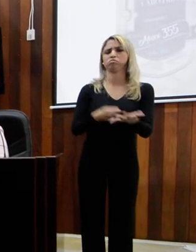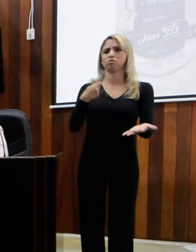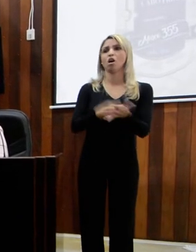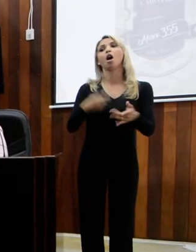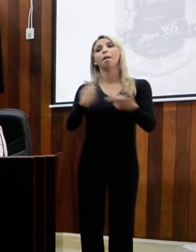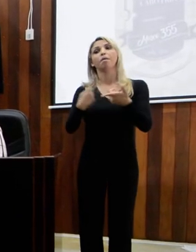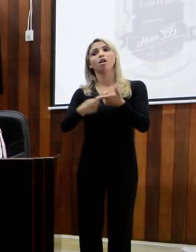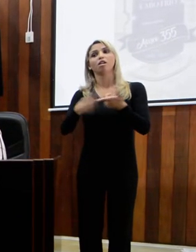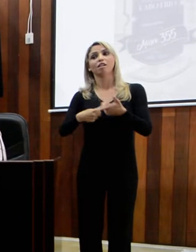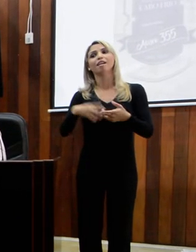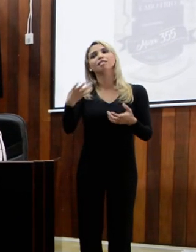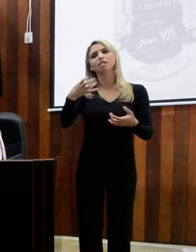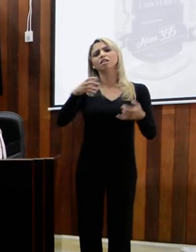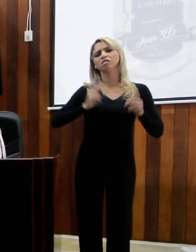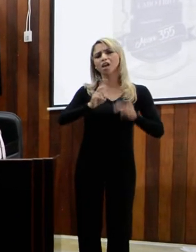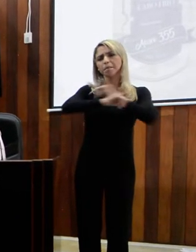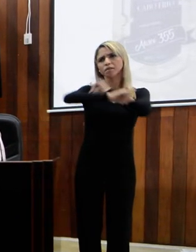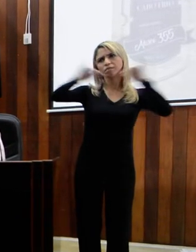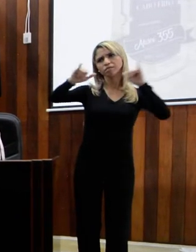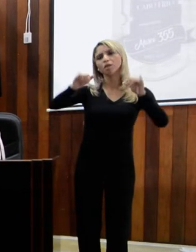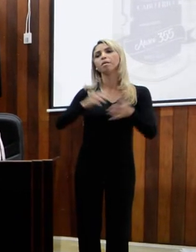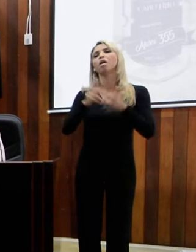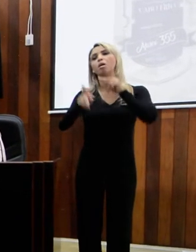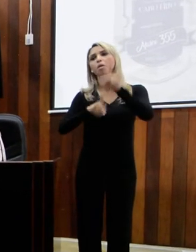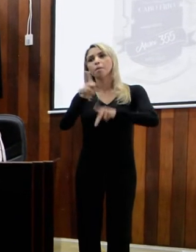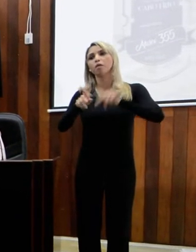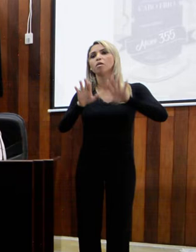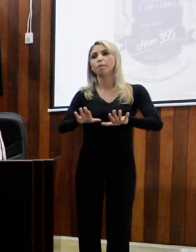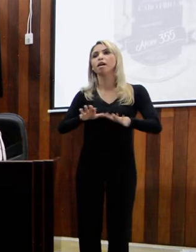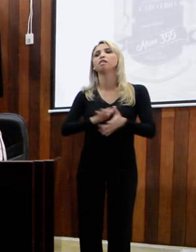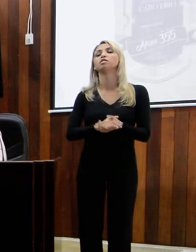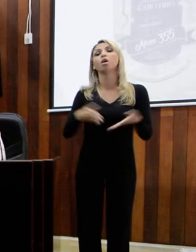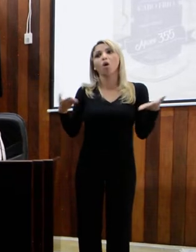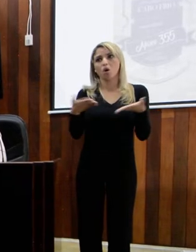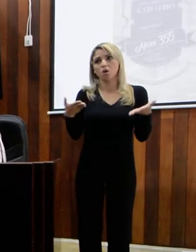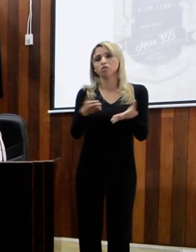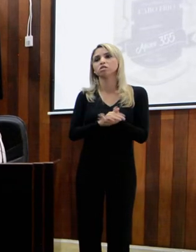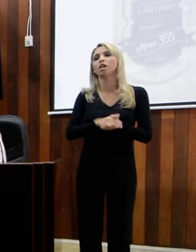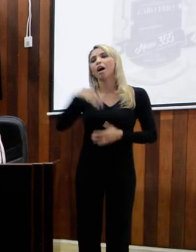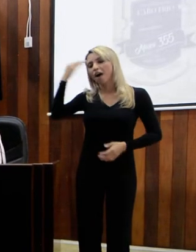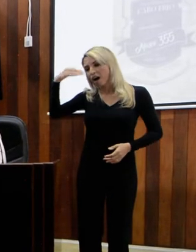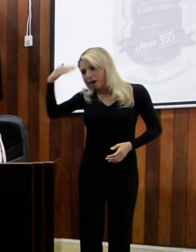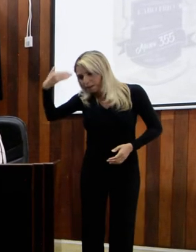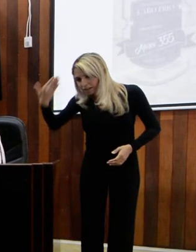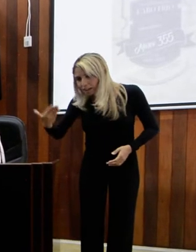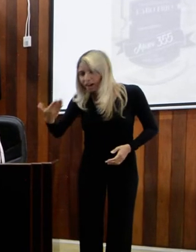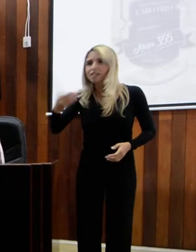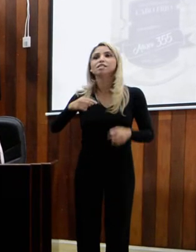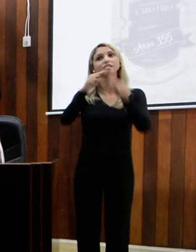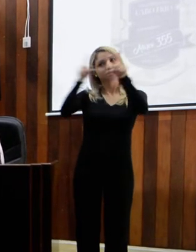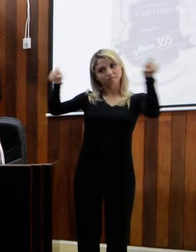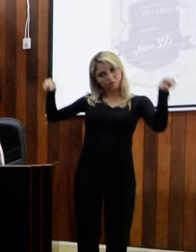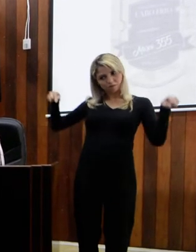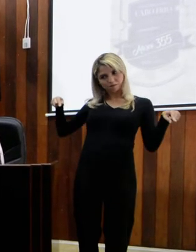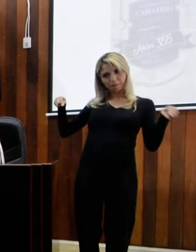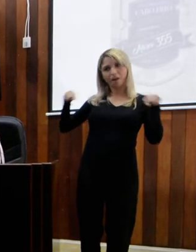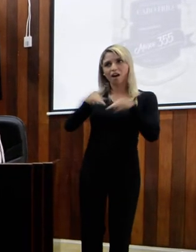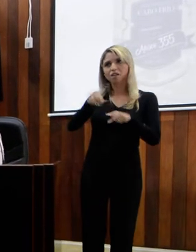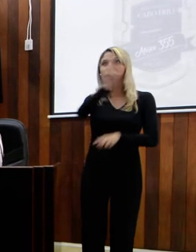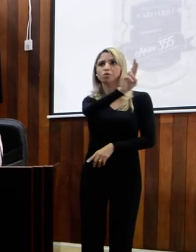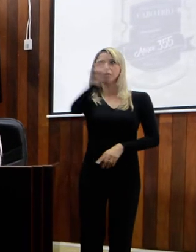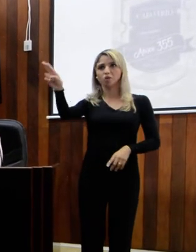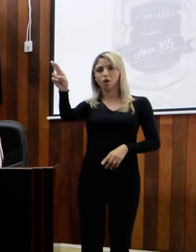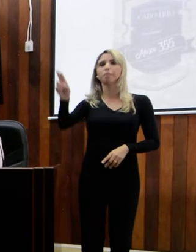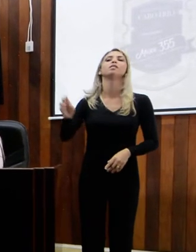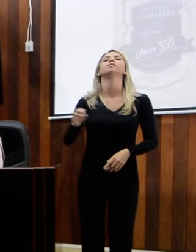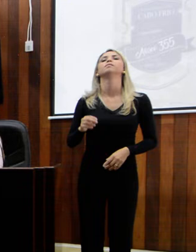defender sempre o povo. Por isso, e a homenagem do nosso plenário, chama Osvaldo Rodrigues dos Santos, que aqui o familiar também está,